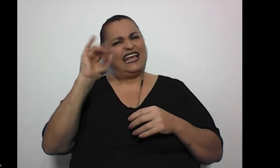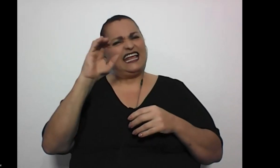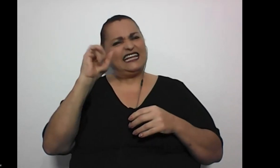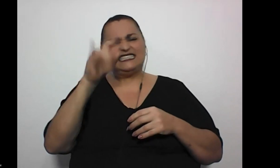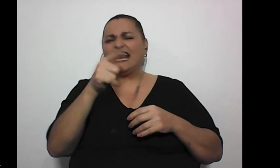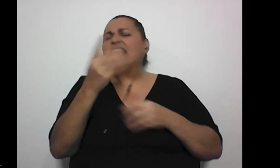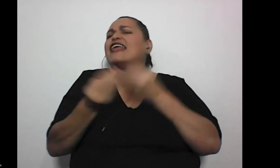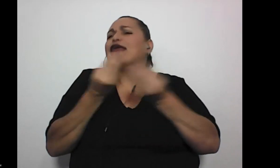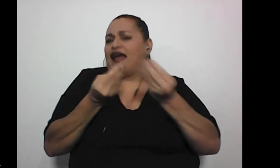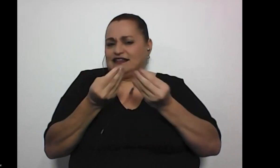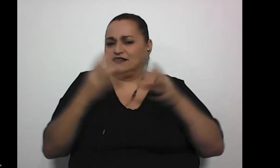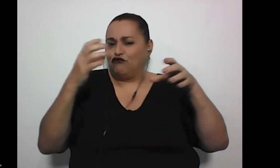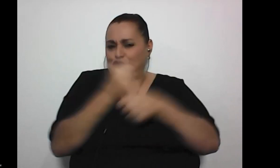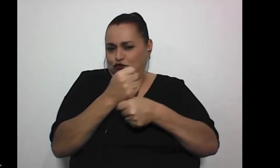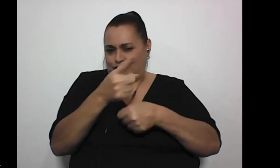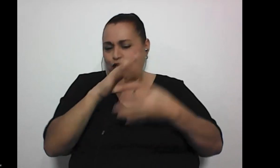en resumen?